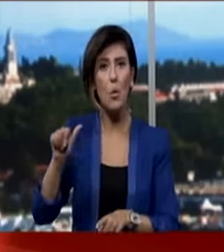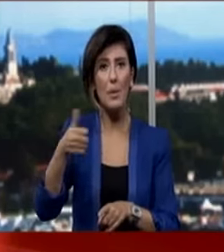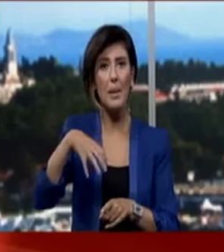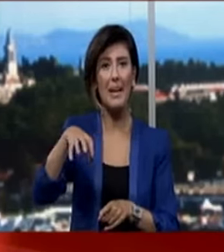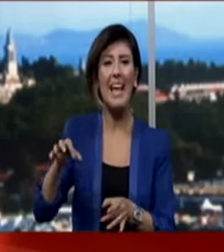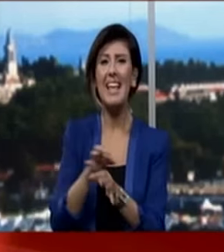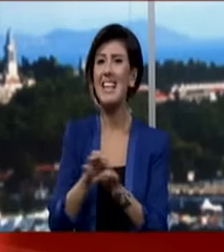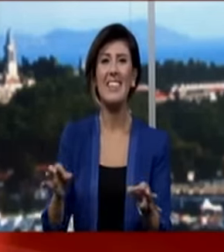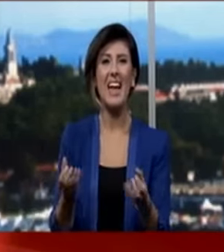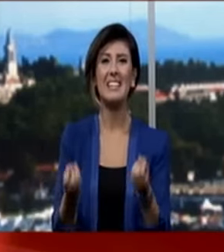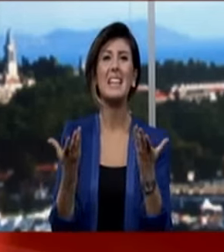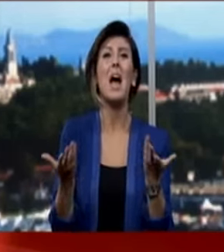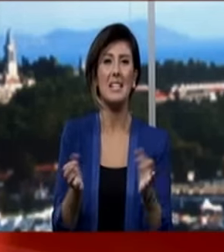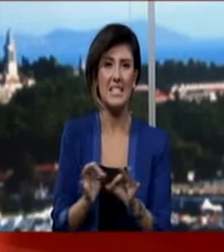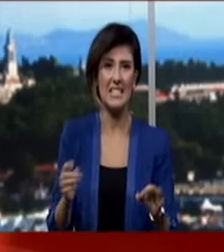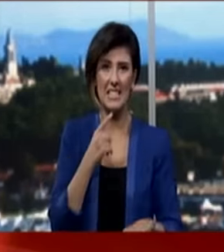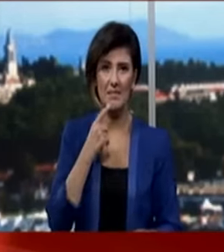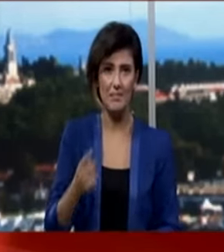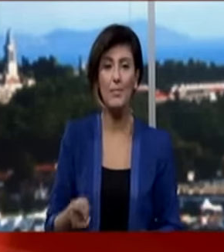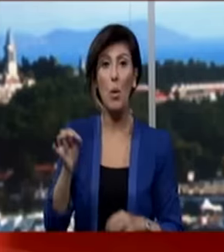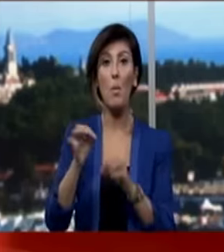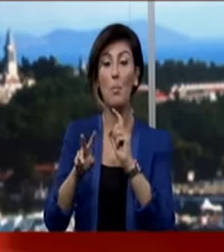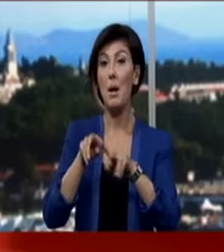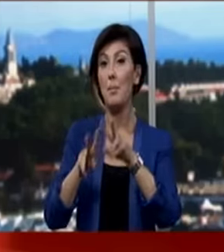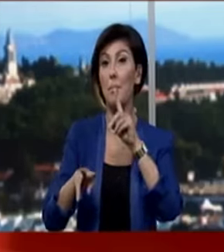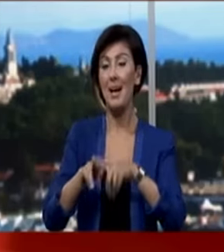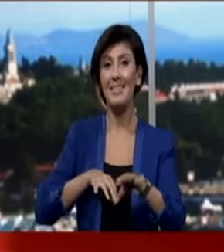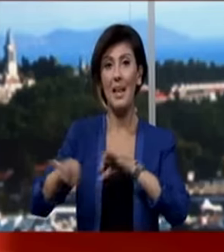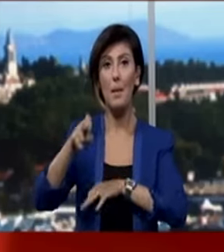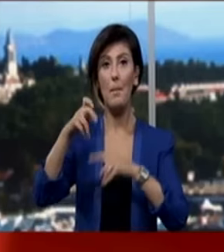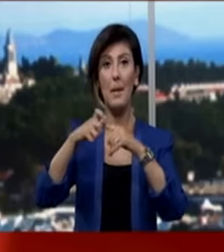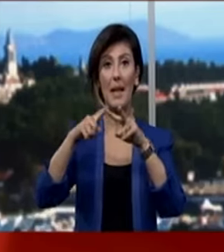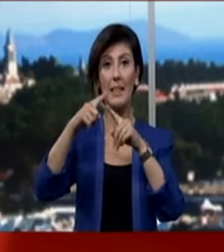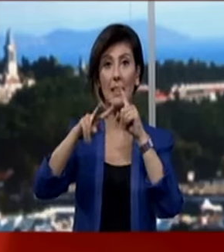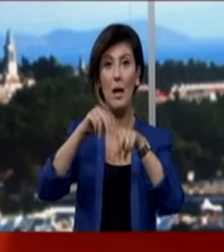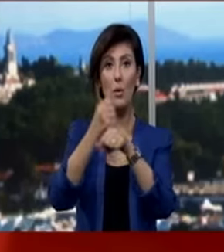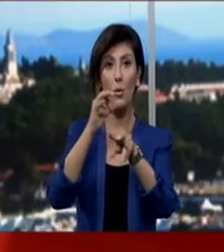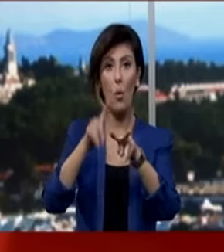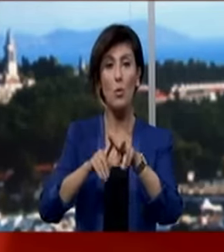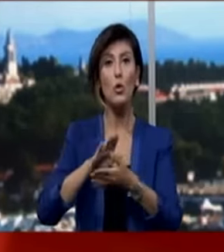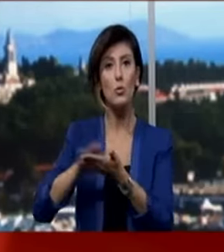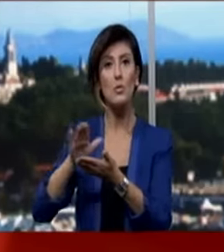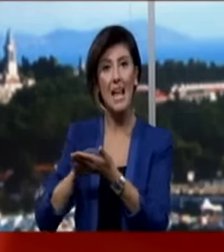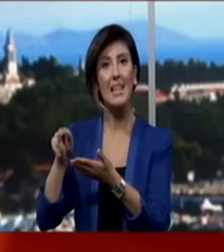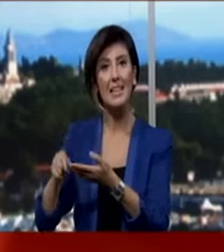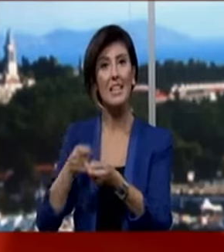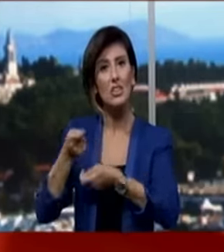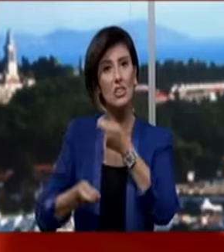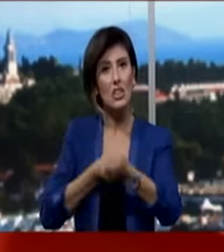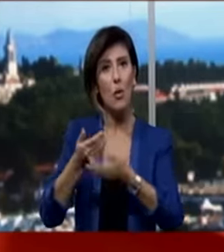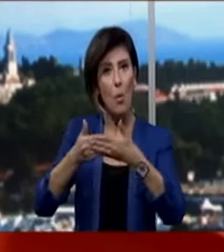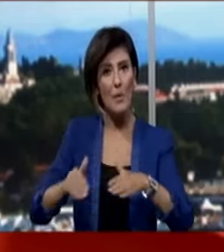yetersiz kaldığını belirtti. Barack Obama tasarıyı Pentagon'un düzenli biçimde işleyişini önleyen kesintileri kaldırmadığı,